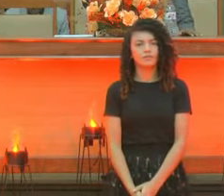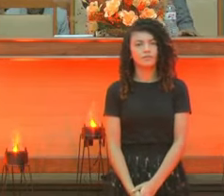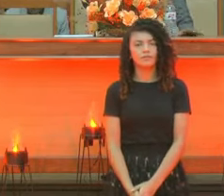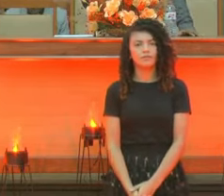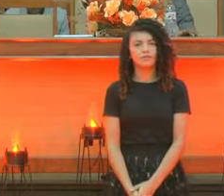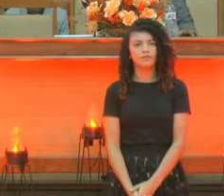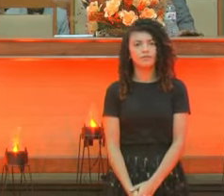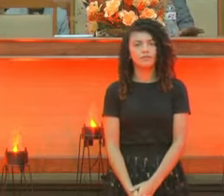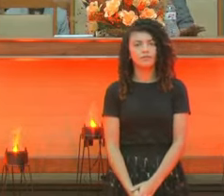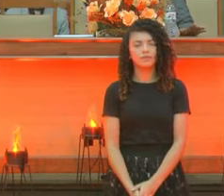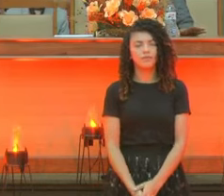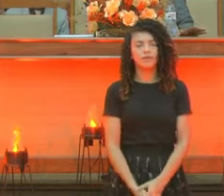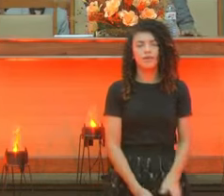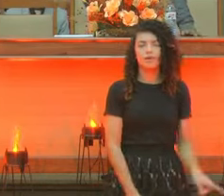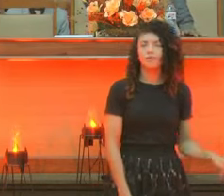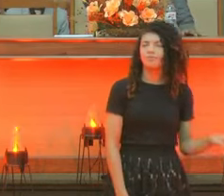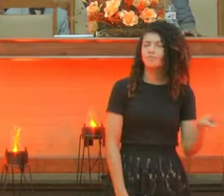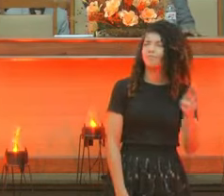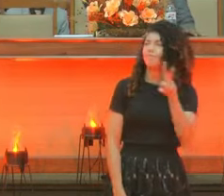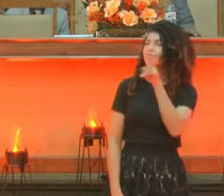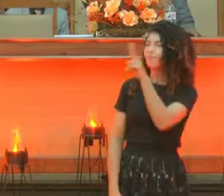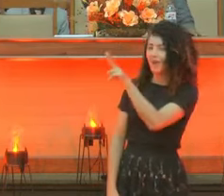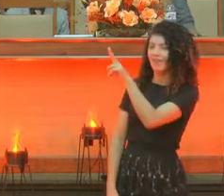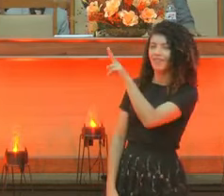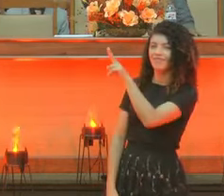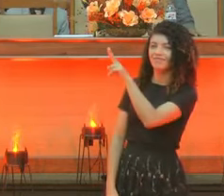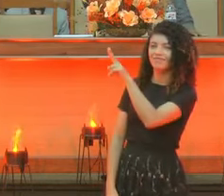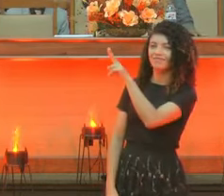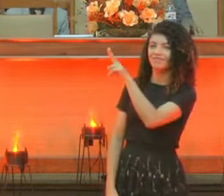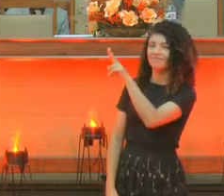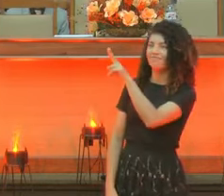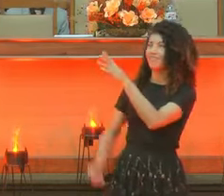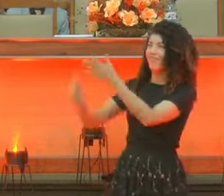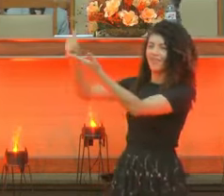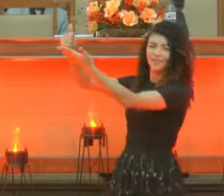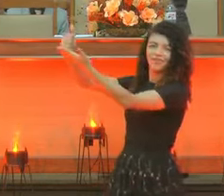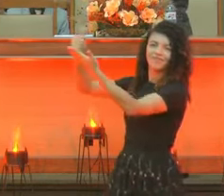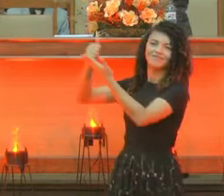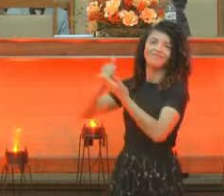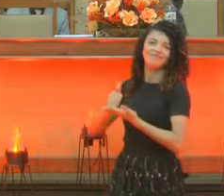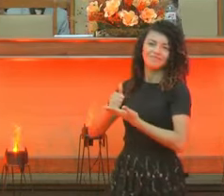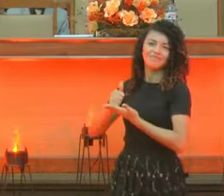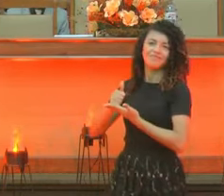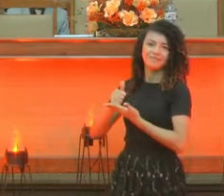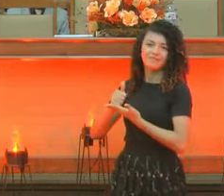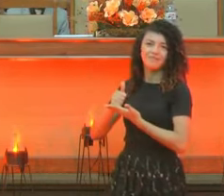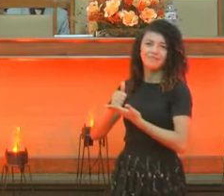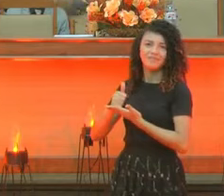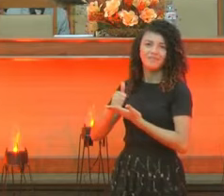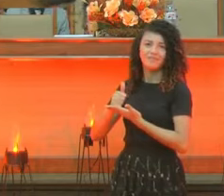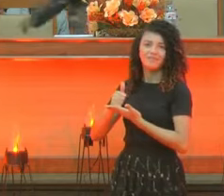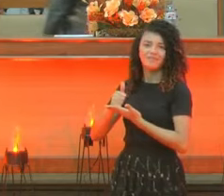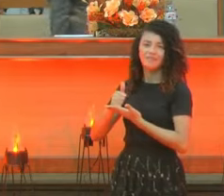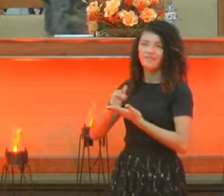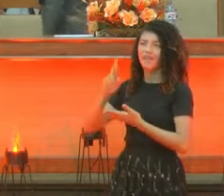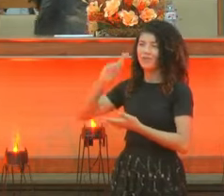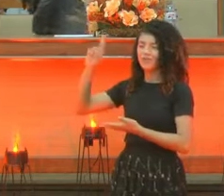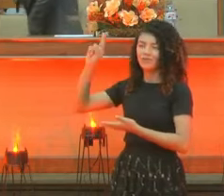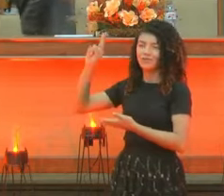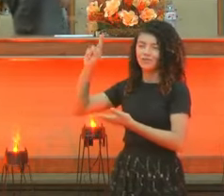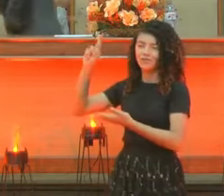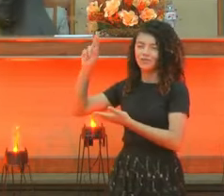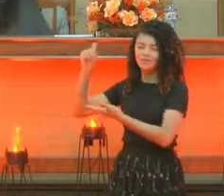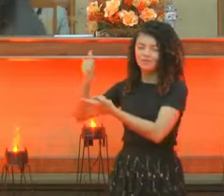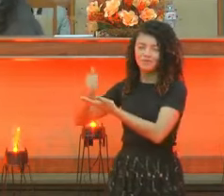Leva os meus olhos para o monte. Não assim? De onde me virá o socorro? O meu socorro vem do Senhor. Que